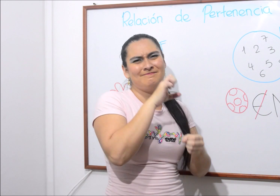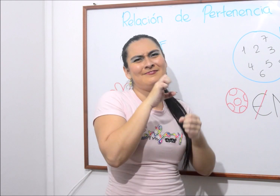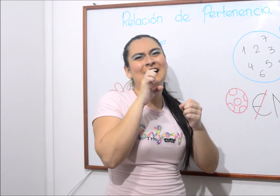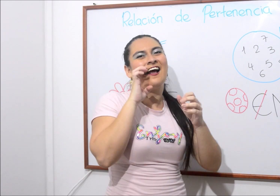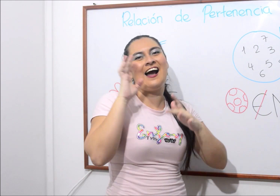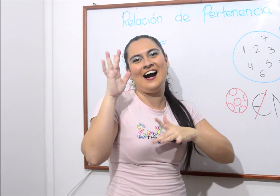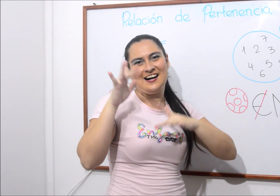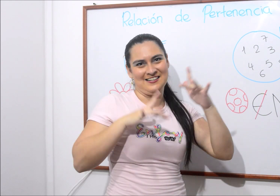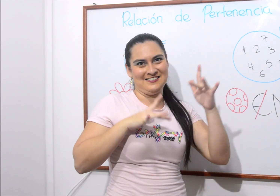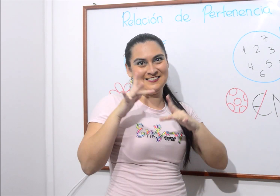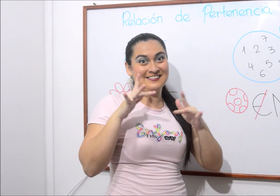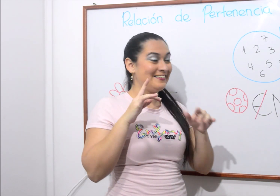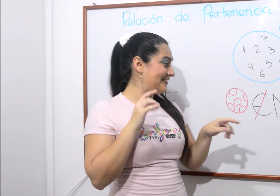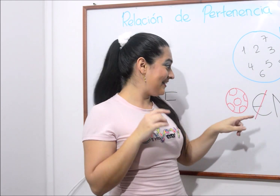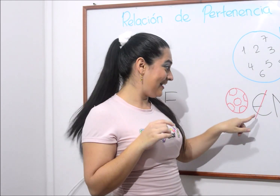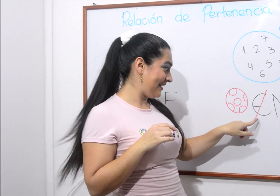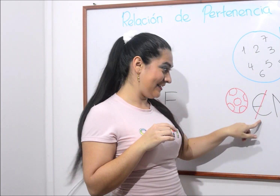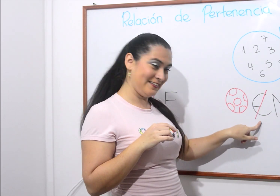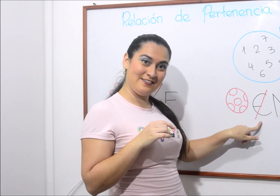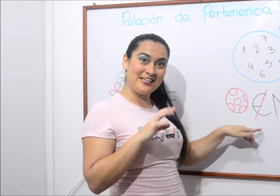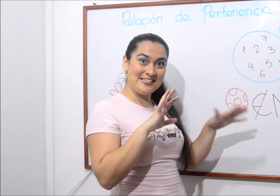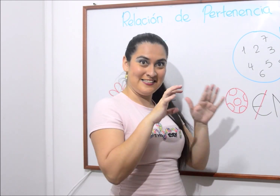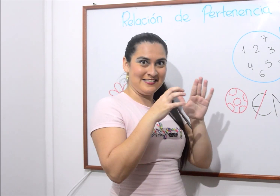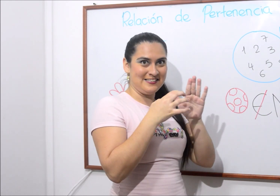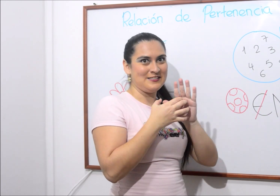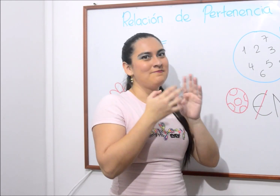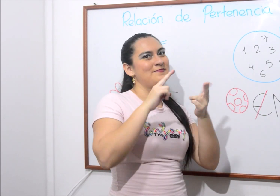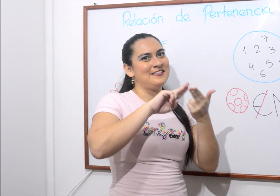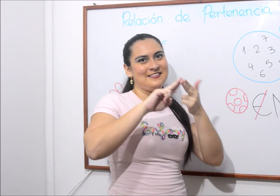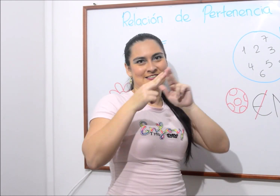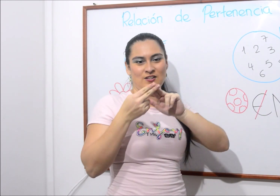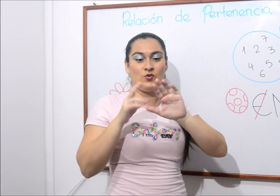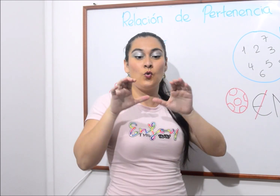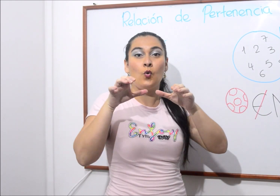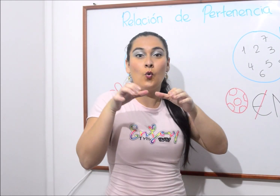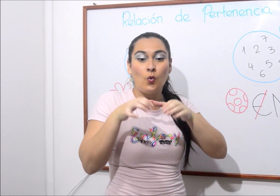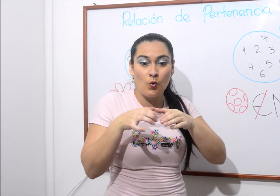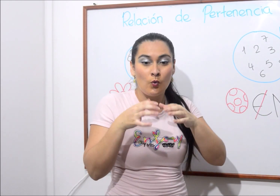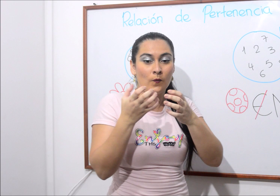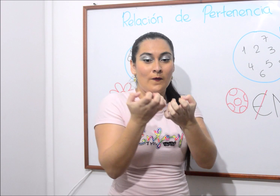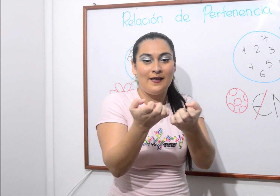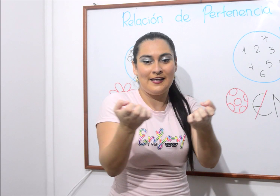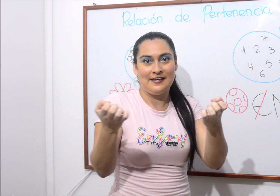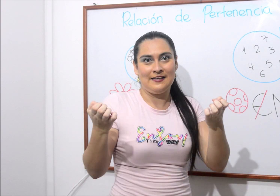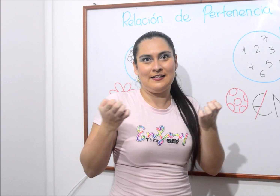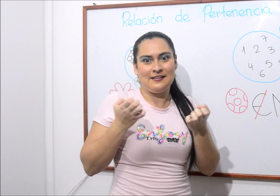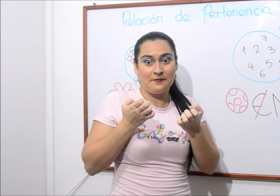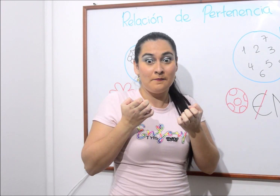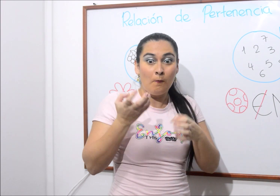Entonces, el balón no pertenece al conjunto de los números.